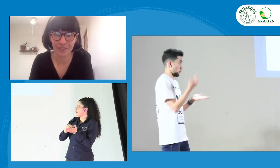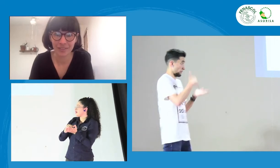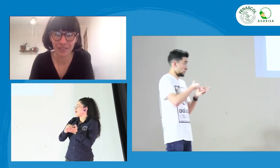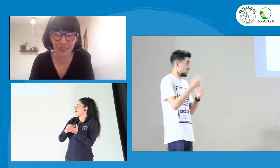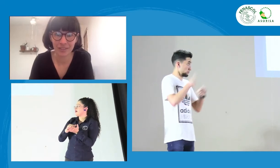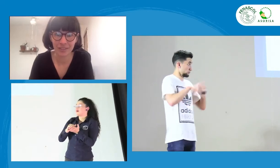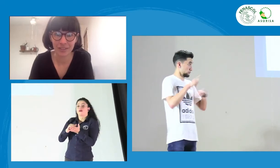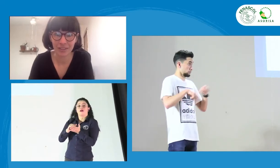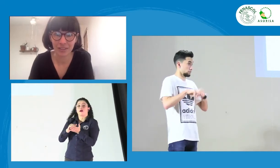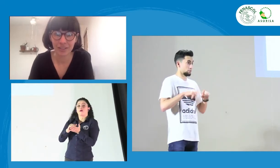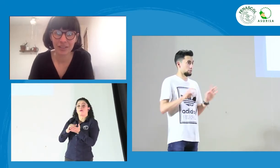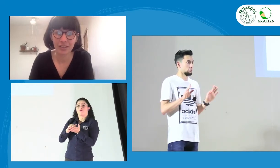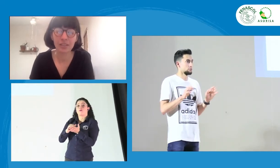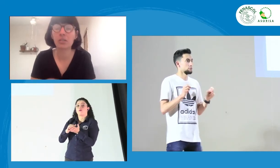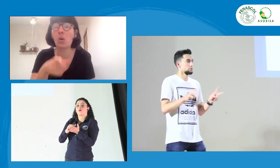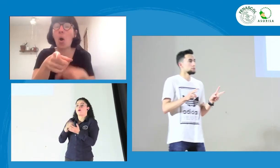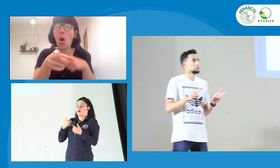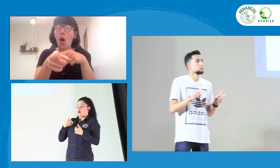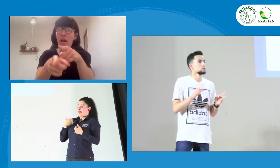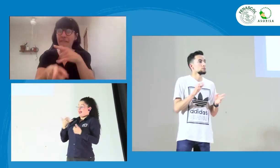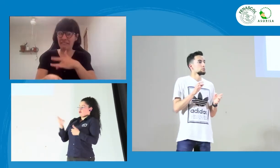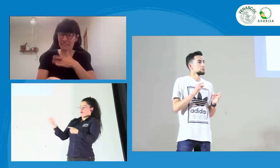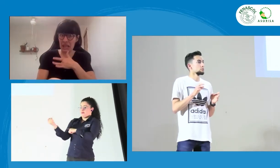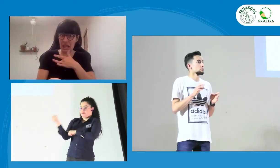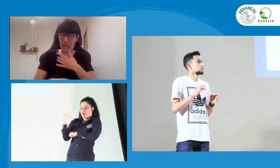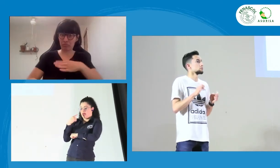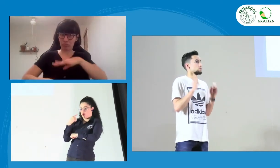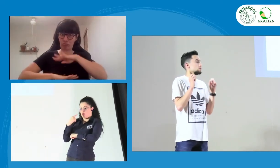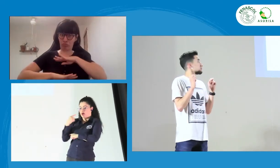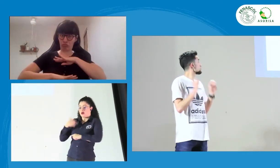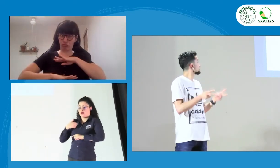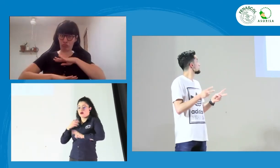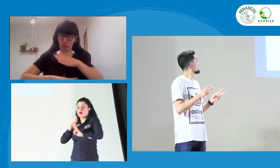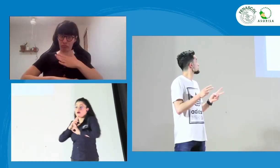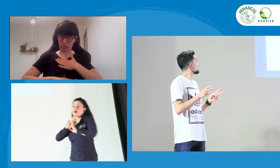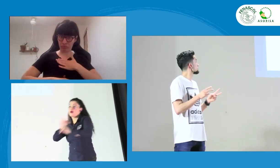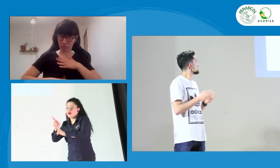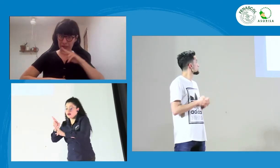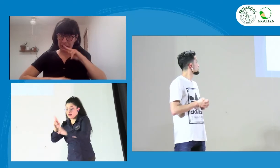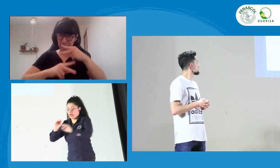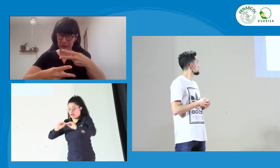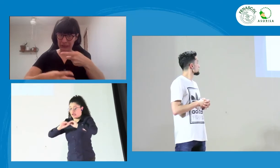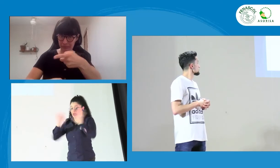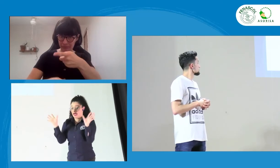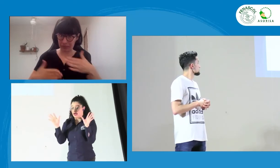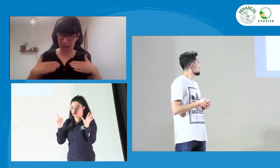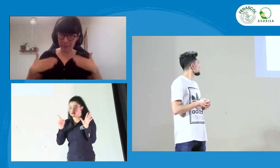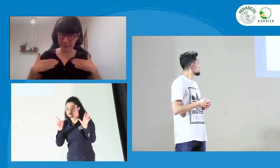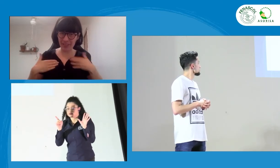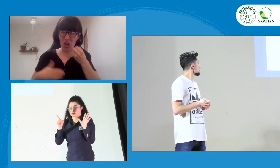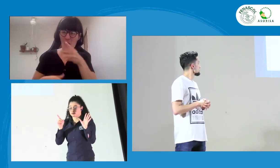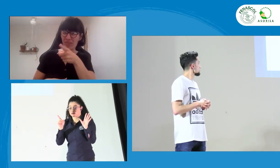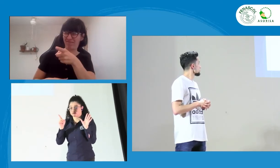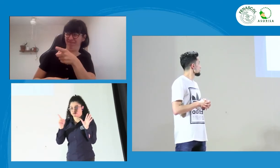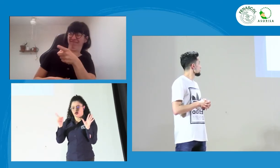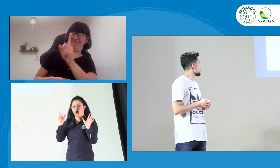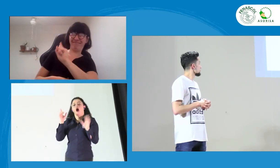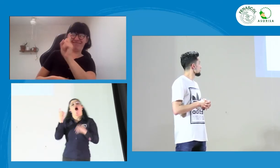No, es esto mismo. Repito mi pregunta. Ok, pues, si tú te sientes satisfecho con la respuesta,